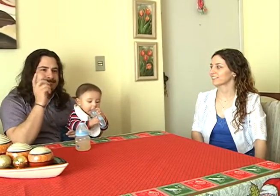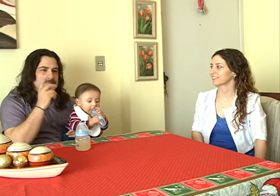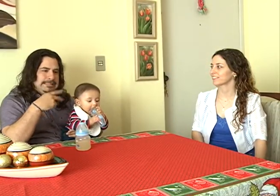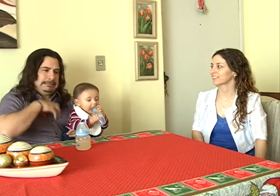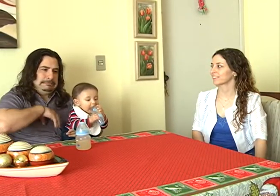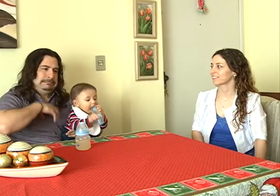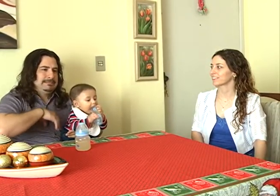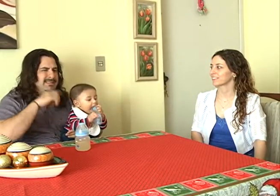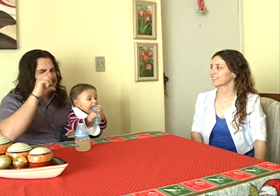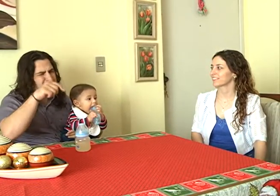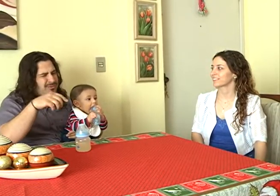mas eu falo.